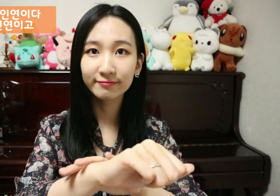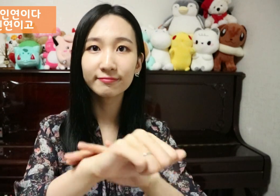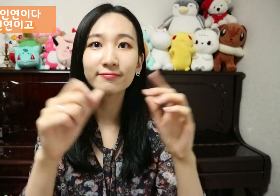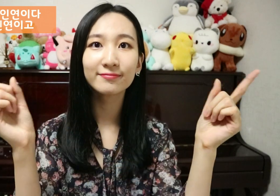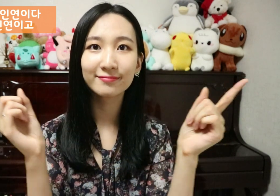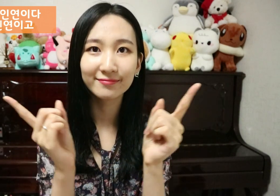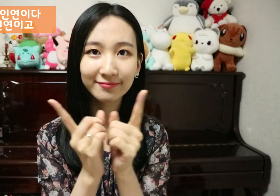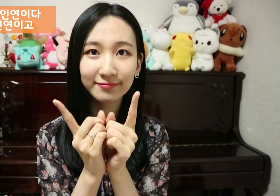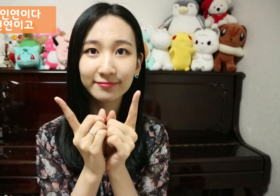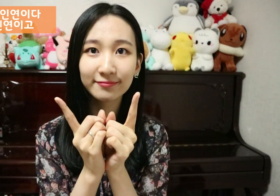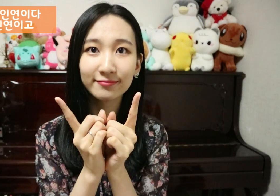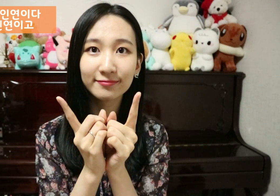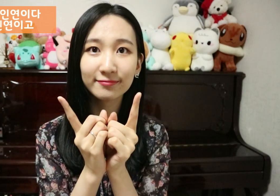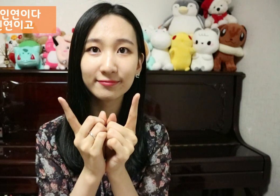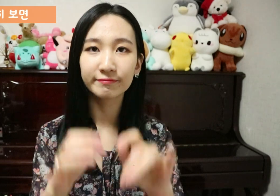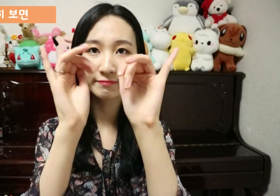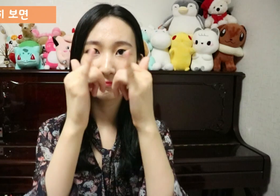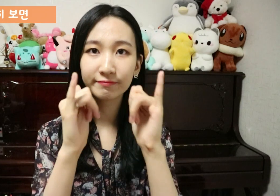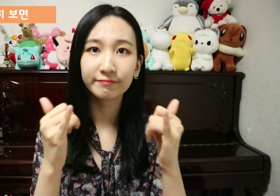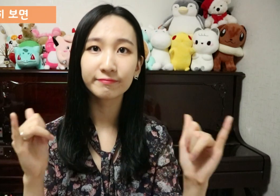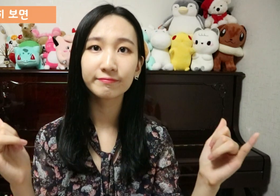고맙다 고맙다 고맙다